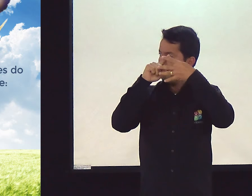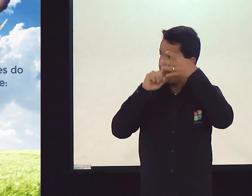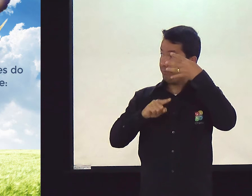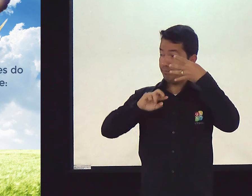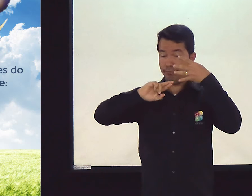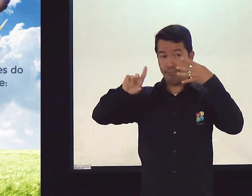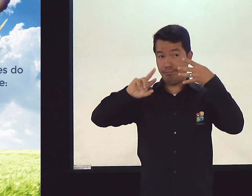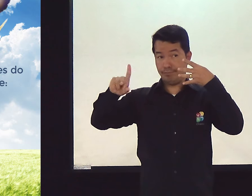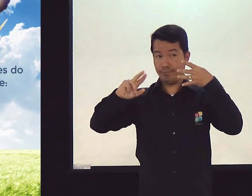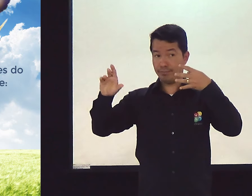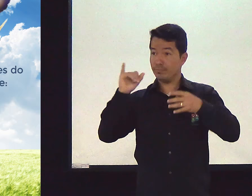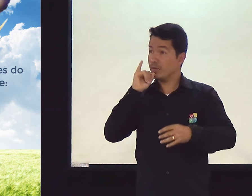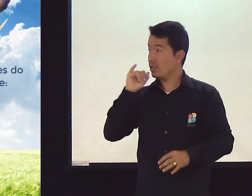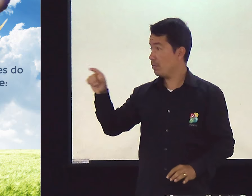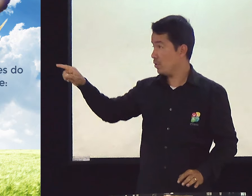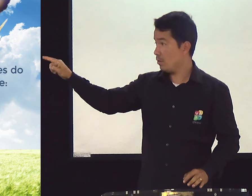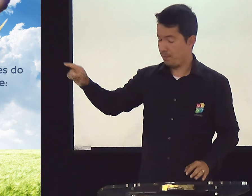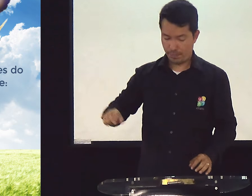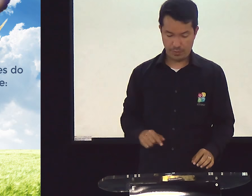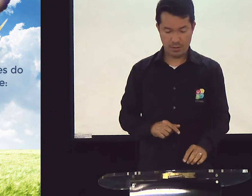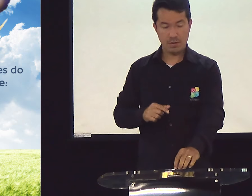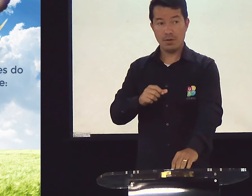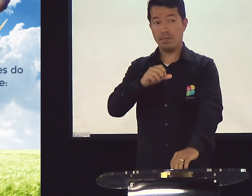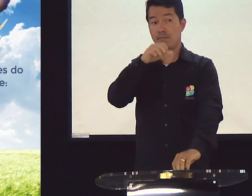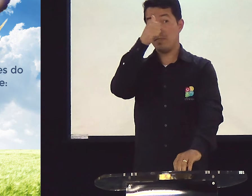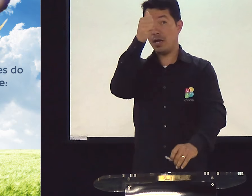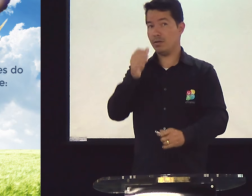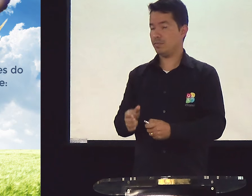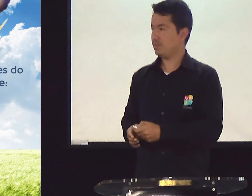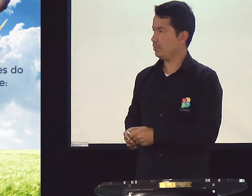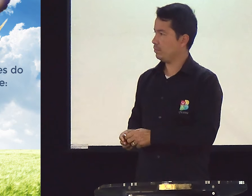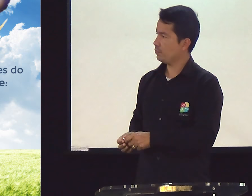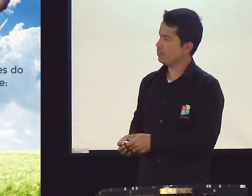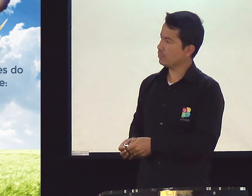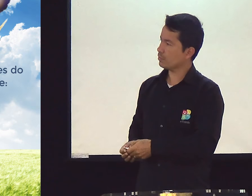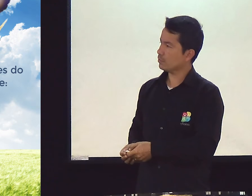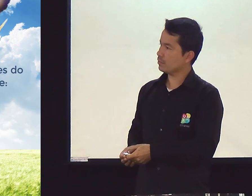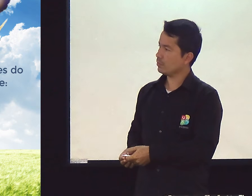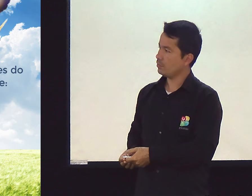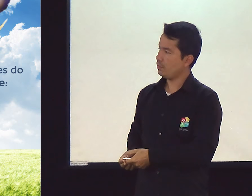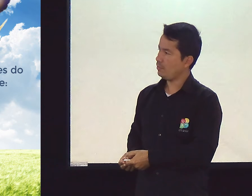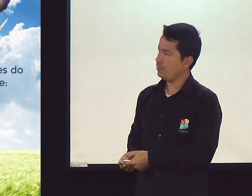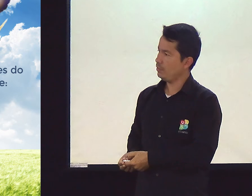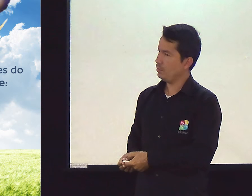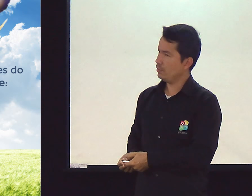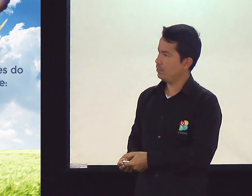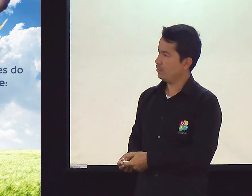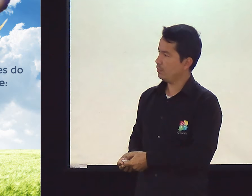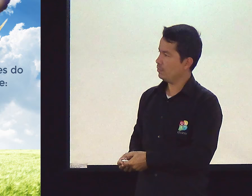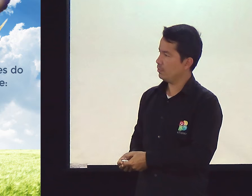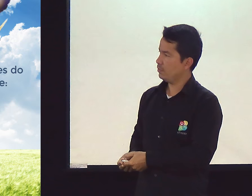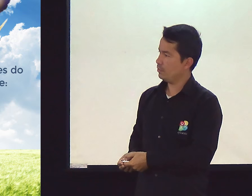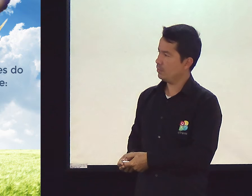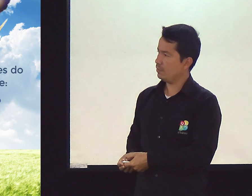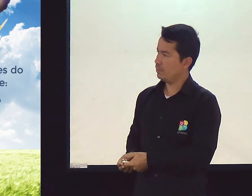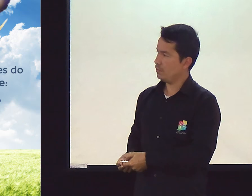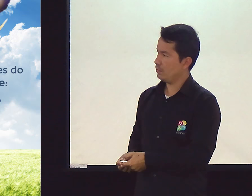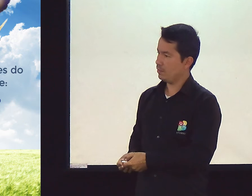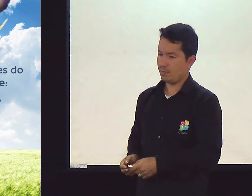Porque nós temos quatro quesitos que nós temos que estudar. O primeiro deles é o chamado milenismo.